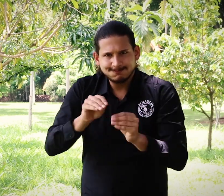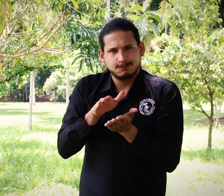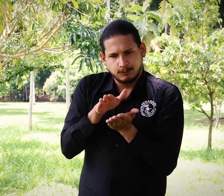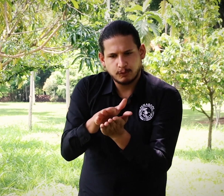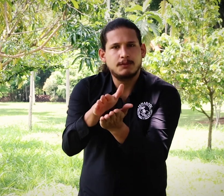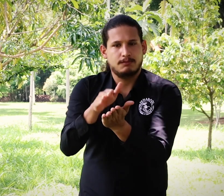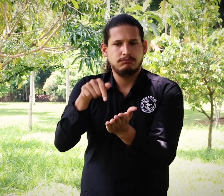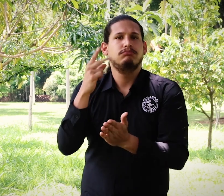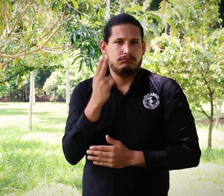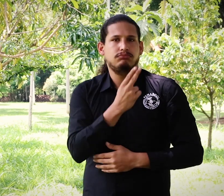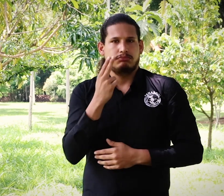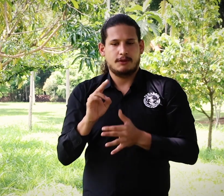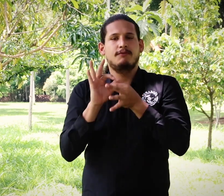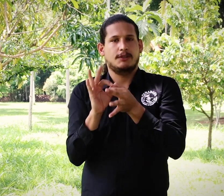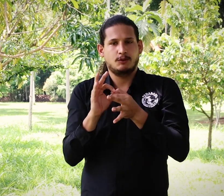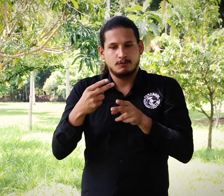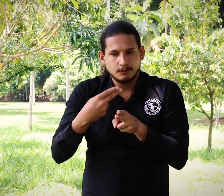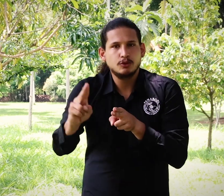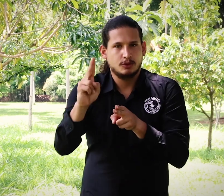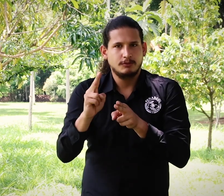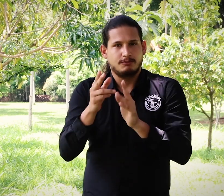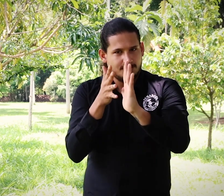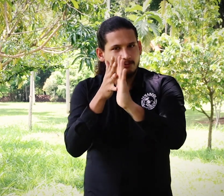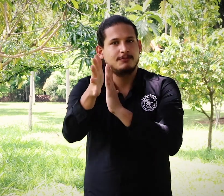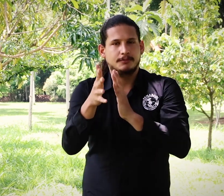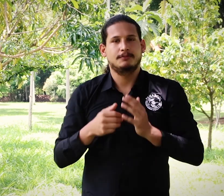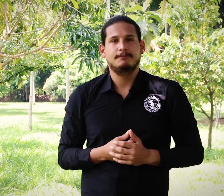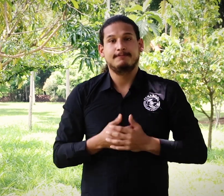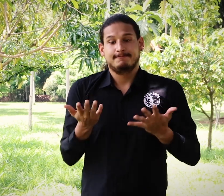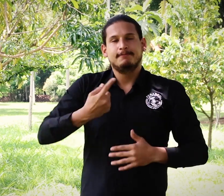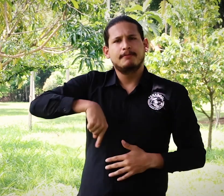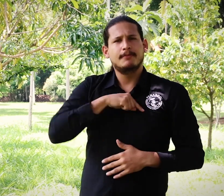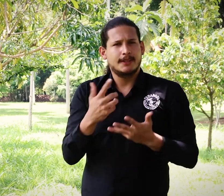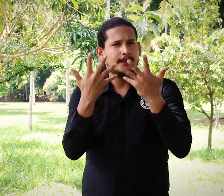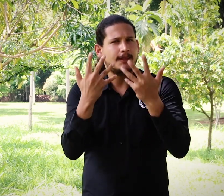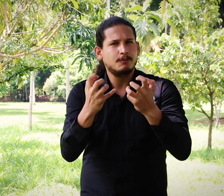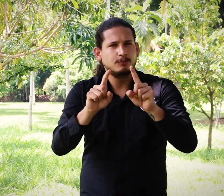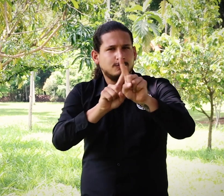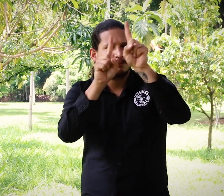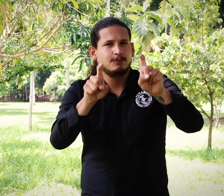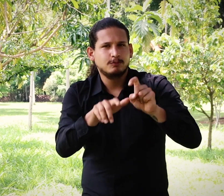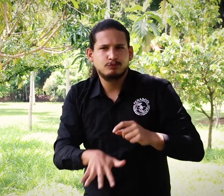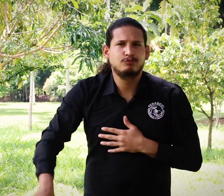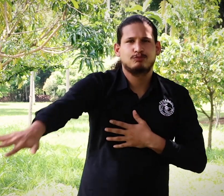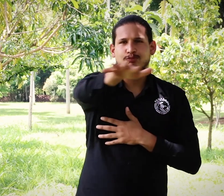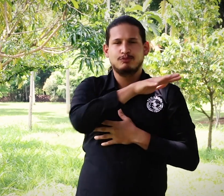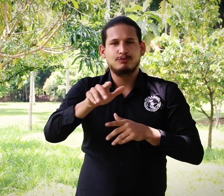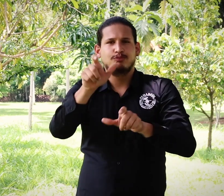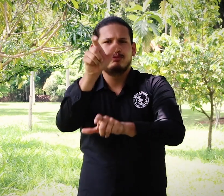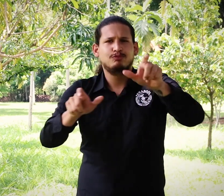propósito, de realizar este documento, que pronto les estaremos contando. Además,